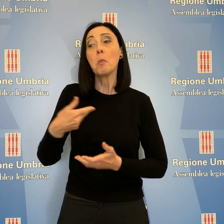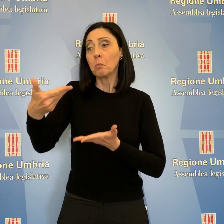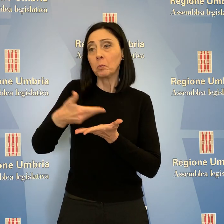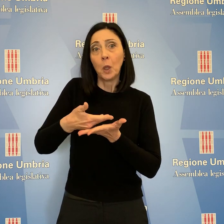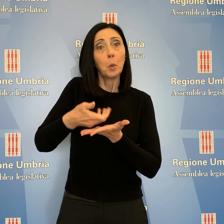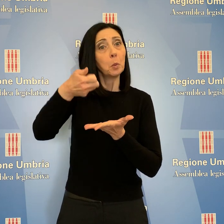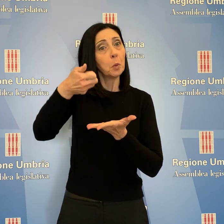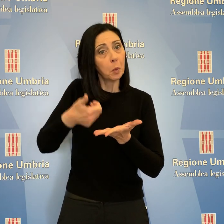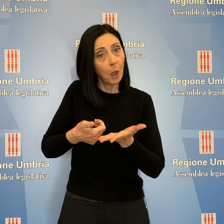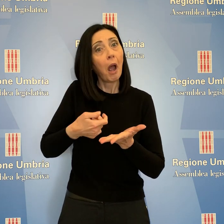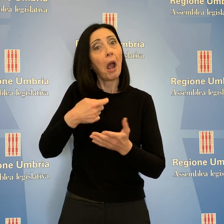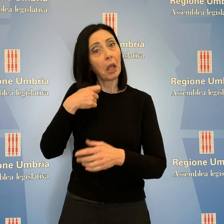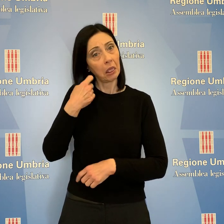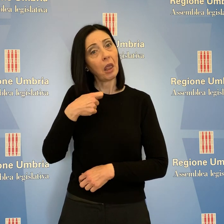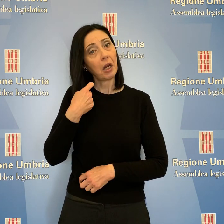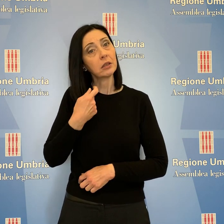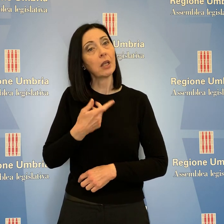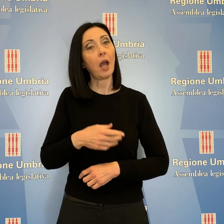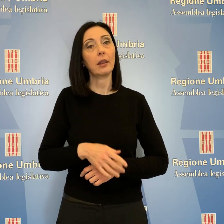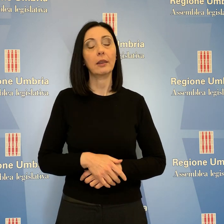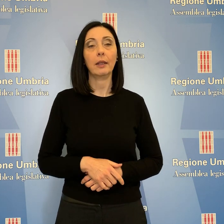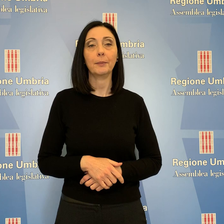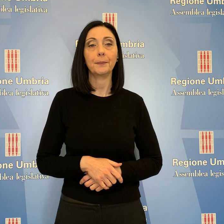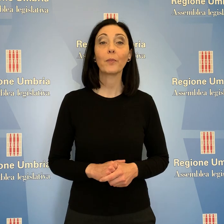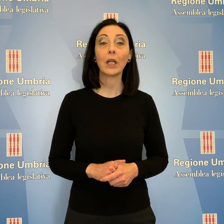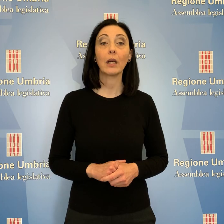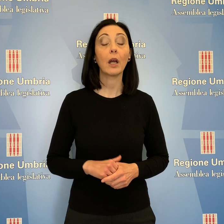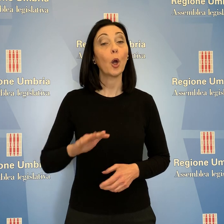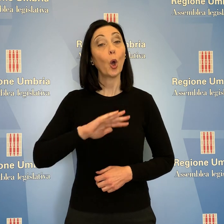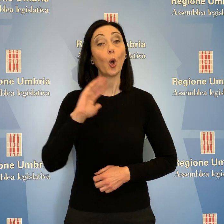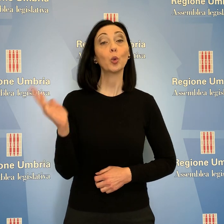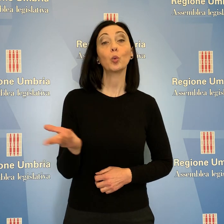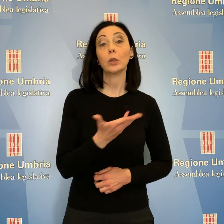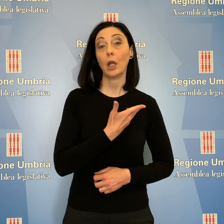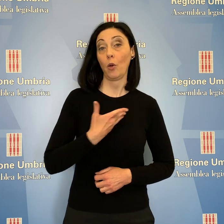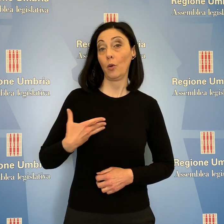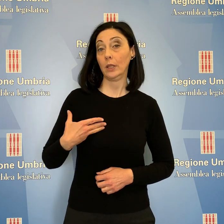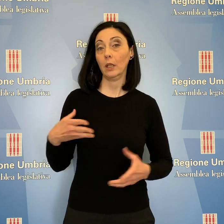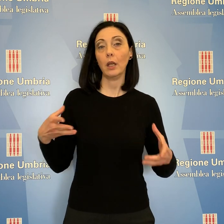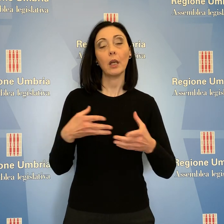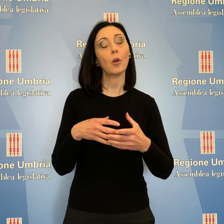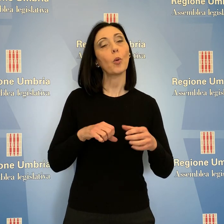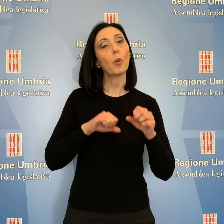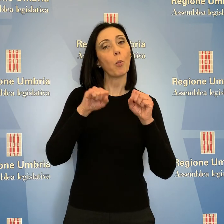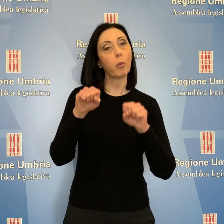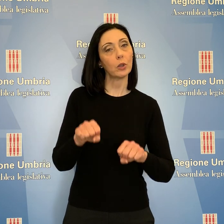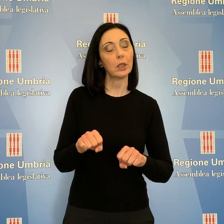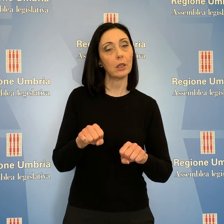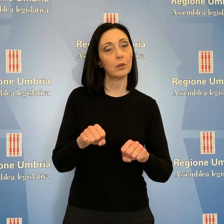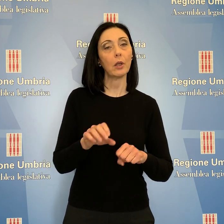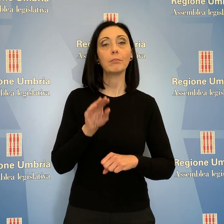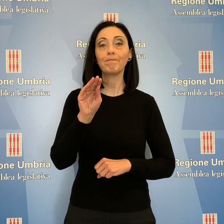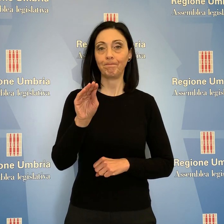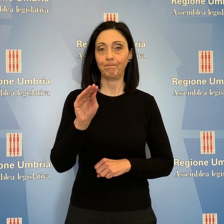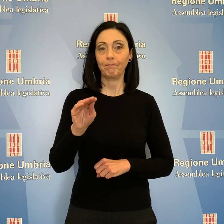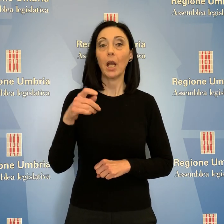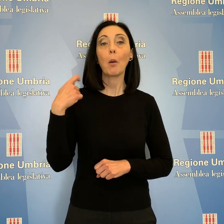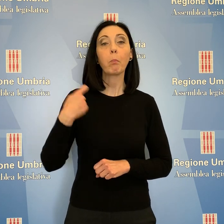interessanti progetti. Tutti i consiglieri dei gruppi di opposizione hanno chiesto alla Presidente della